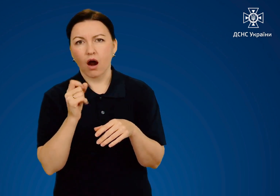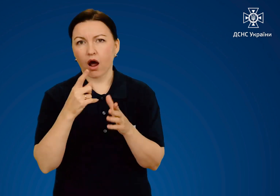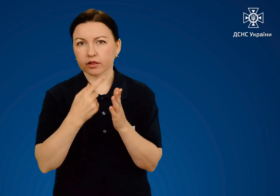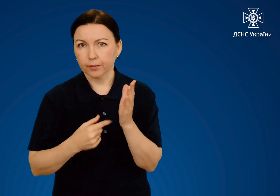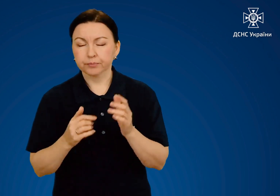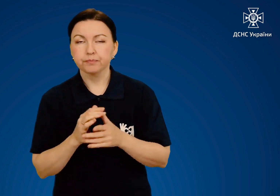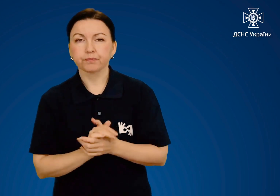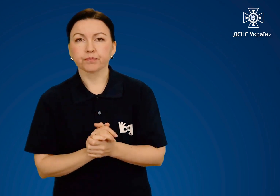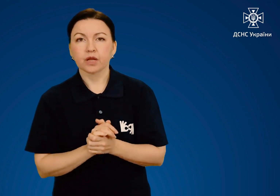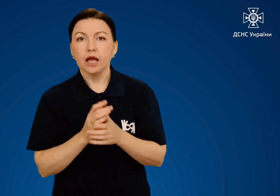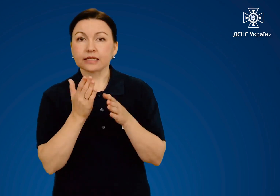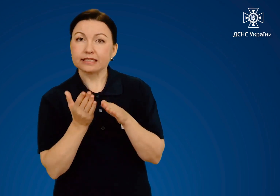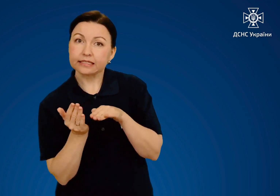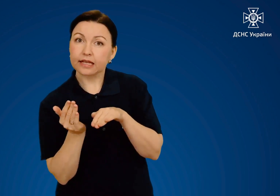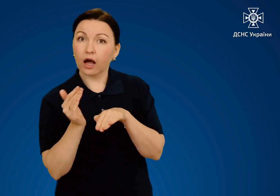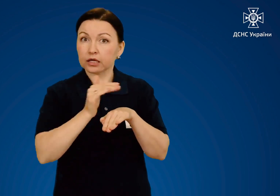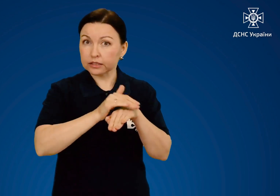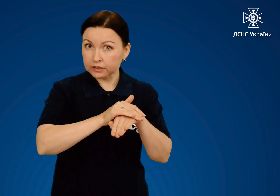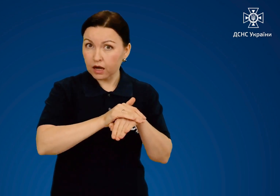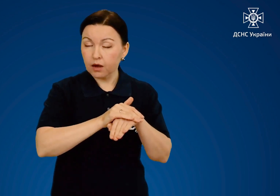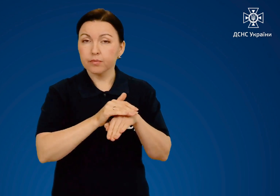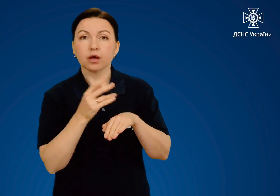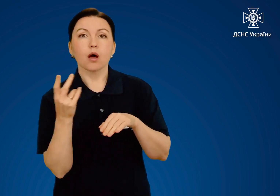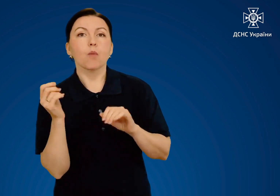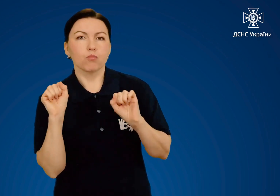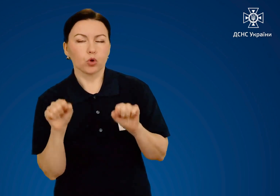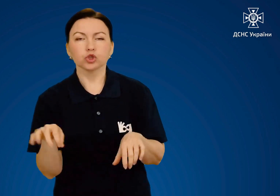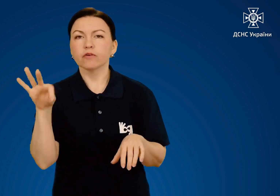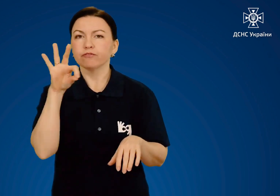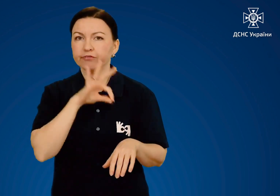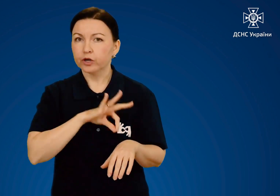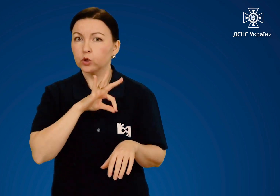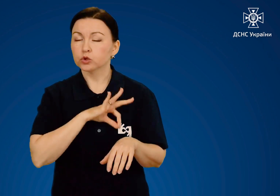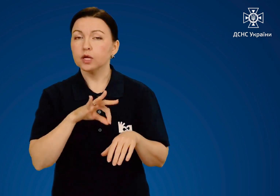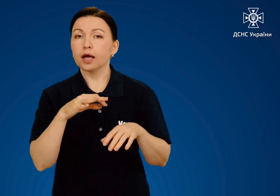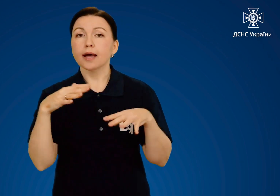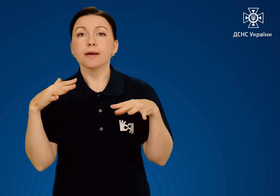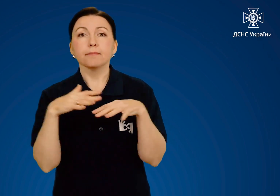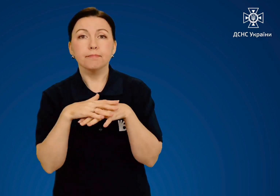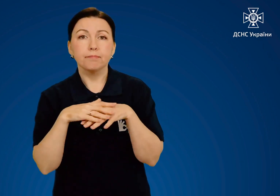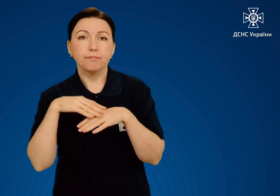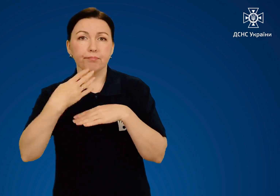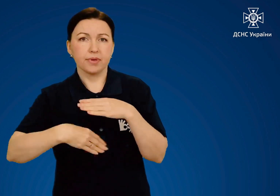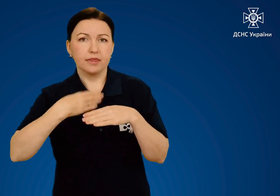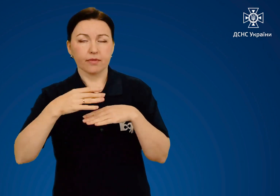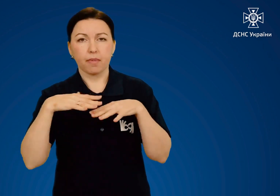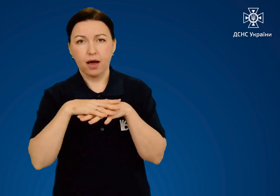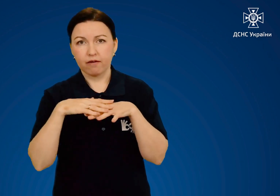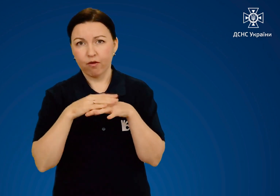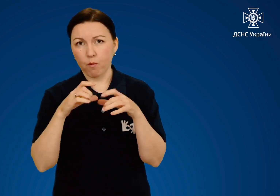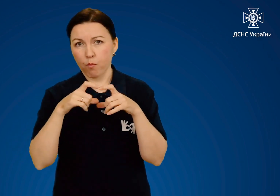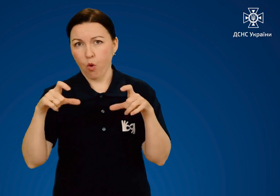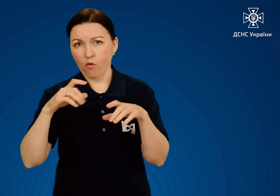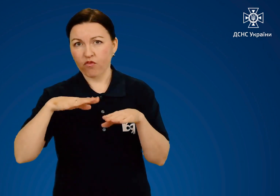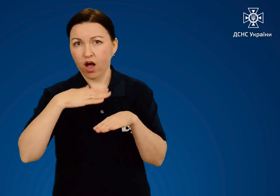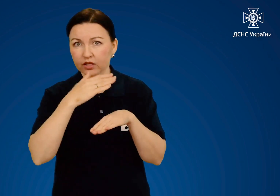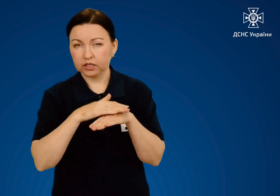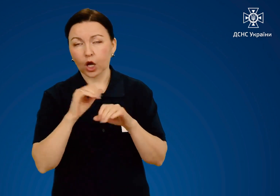Для закриття ушкодженої ділянки можна використати бинтово-марливу пов'язку,